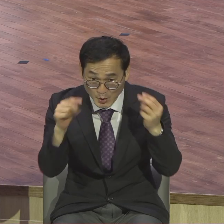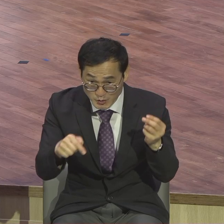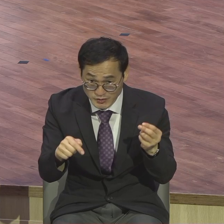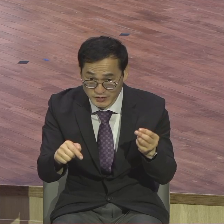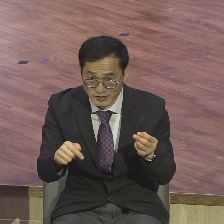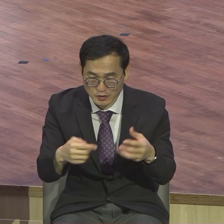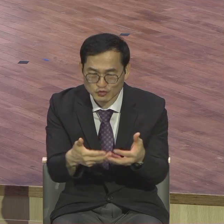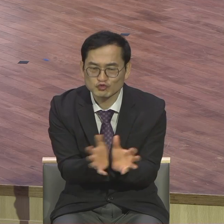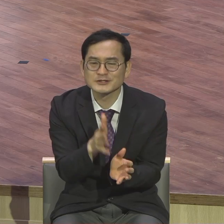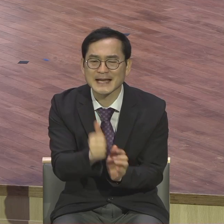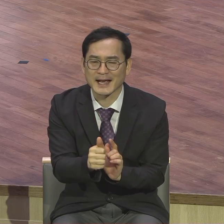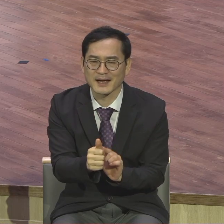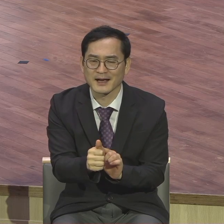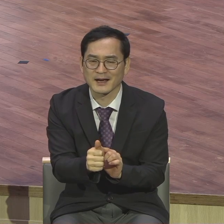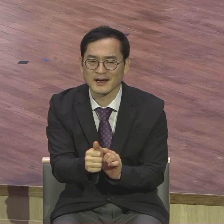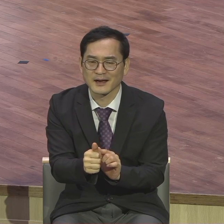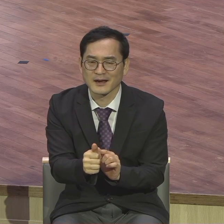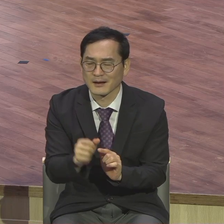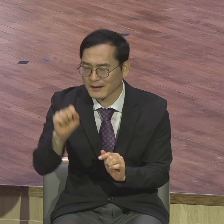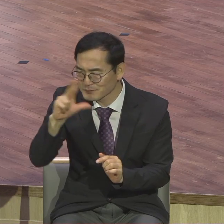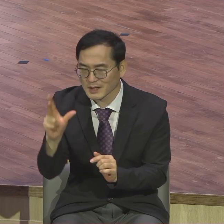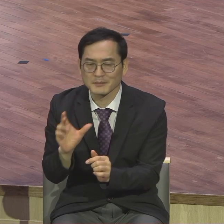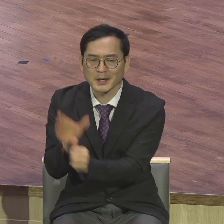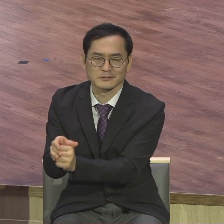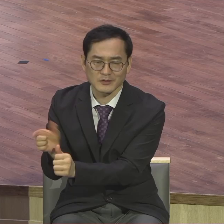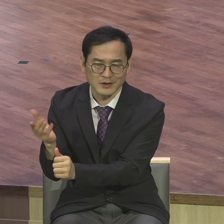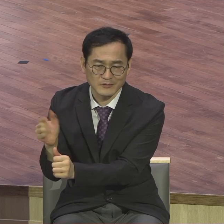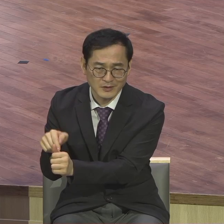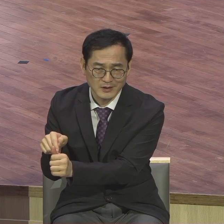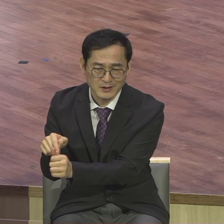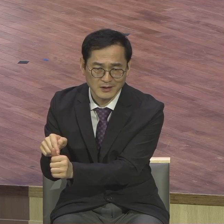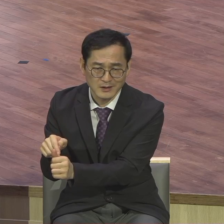새벽이고 낮도 밤도 없어. 이거 뭐 지방이고 뭐고 막 가야 돼.